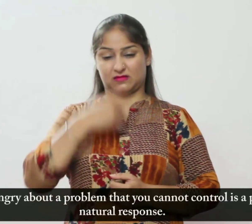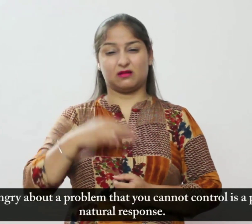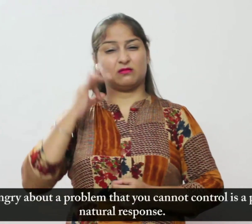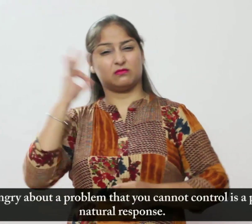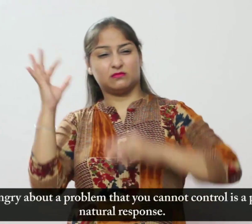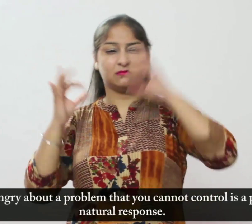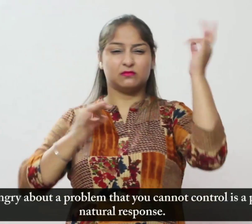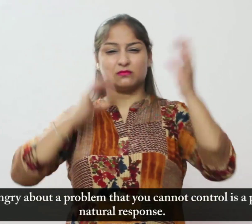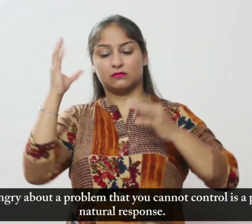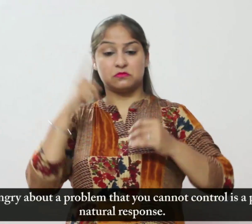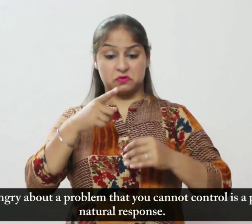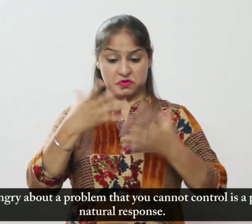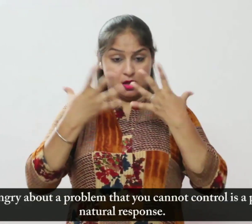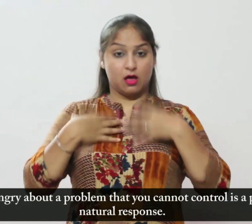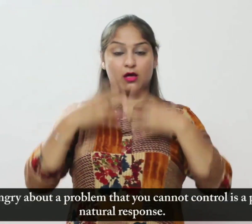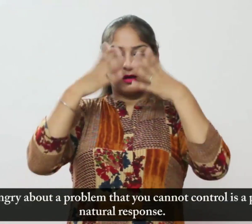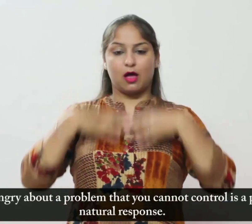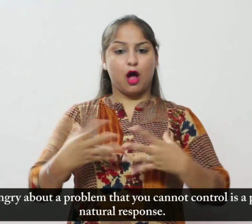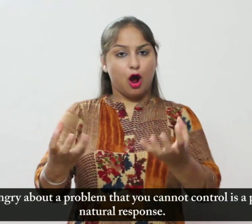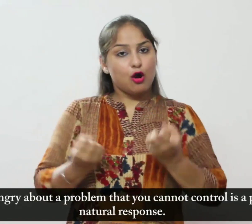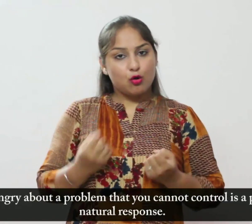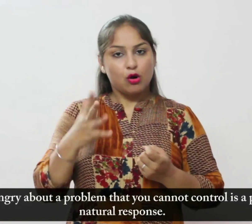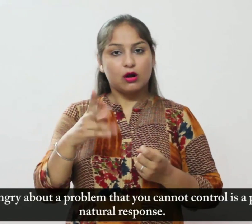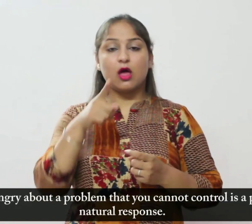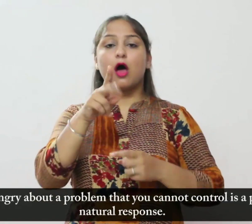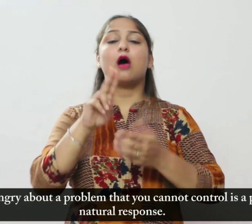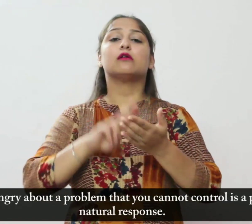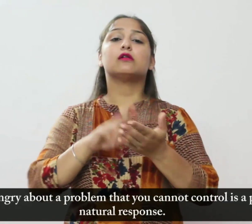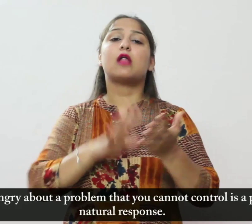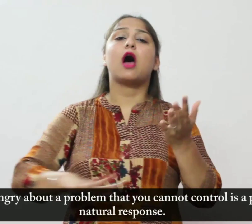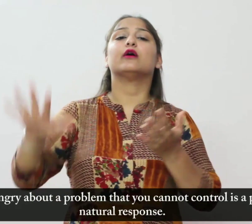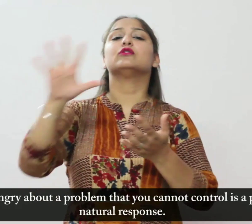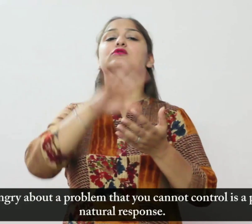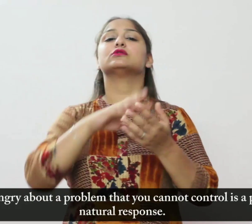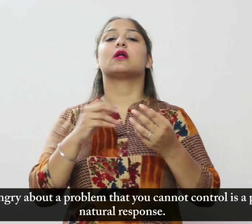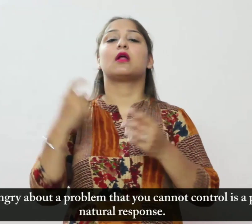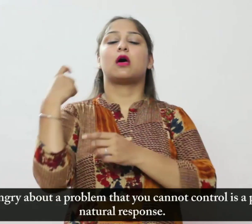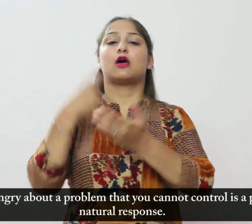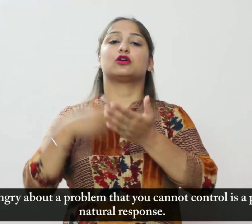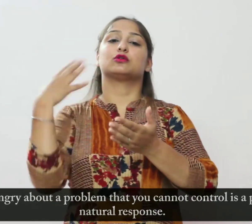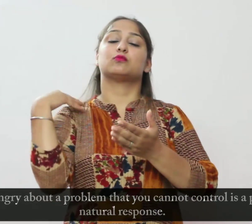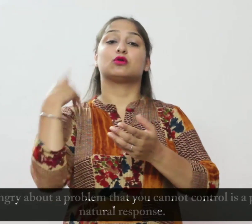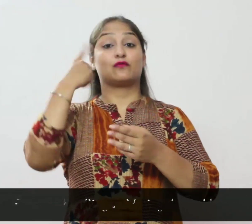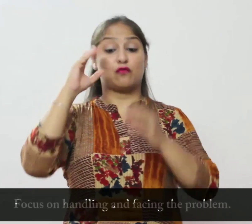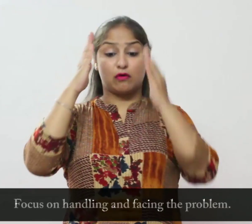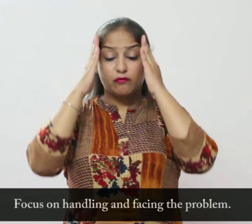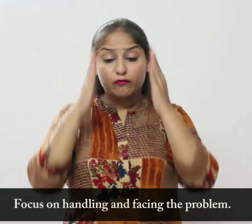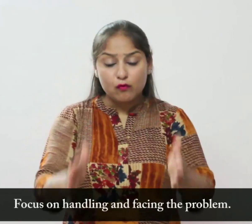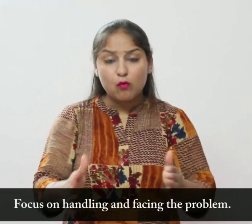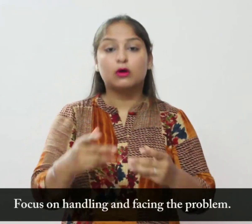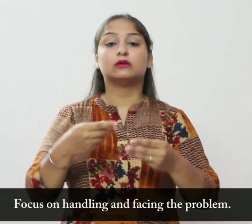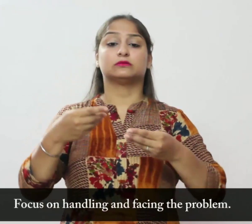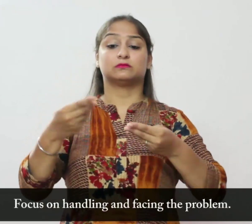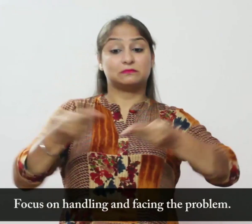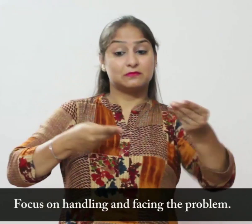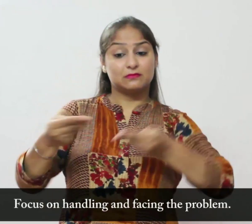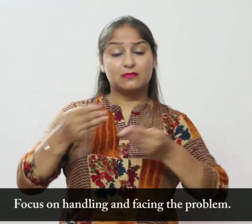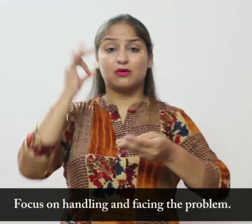नहीं कर सकते हैं वह पूरी तरह से प्राकृतिक प्रतिक्रिया है समस्या से निपटना और